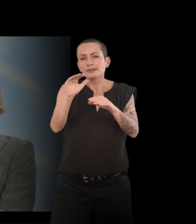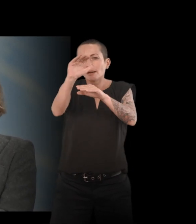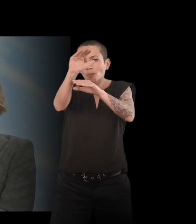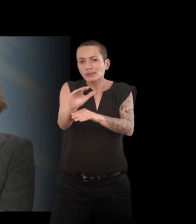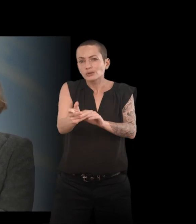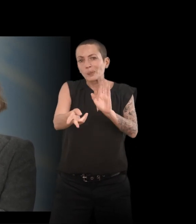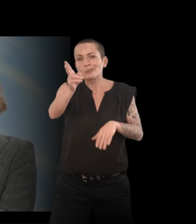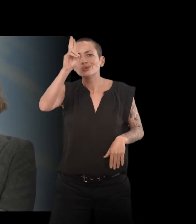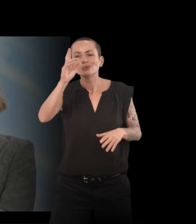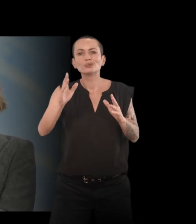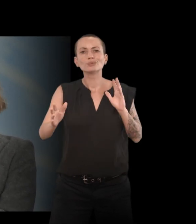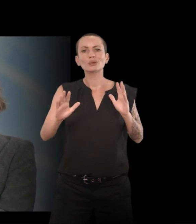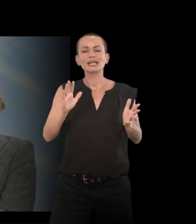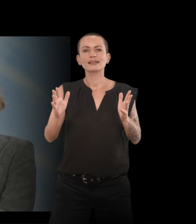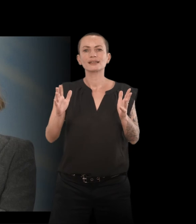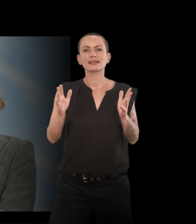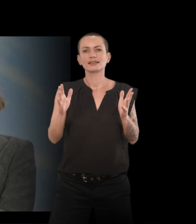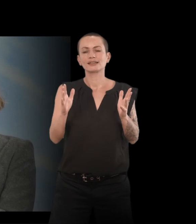plus... Je ne saurais pas dire.